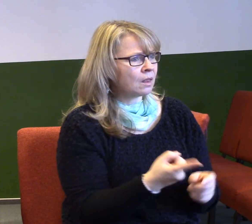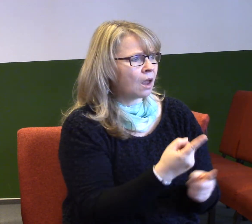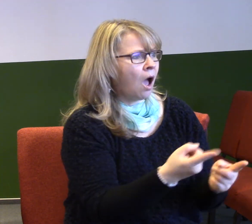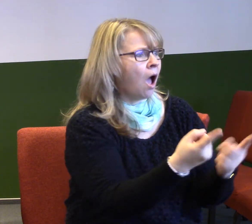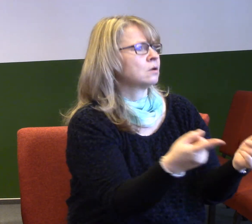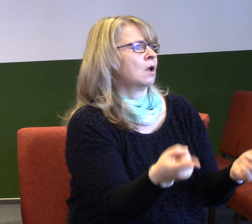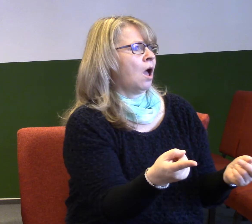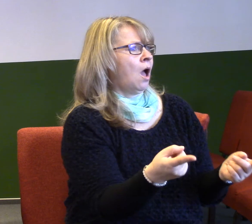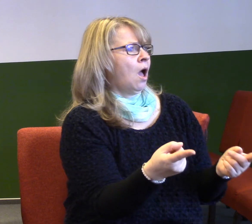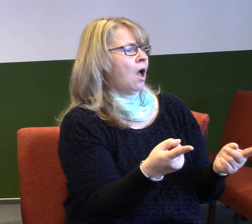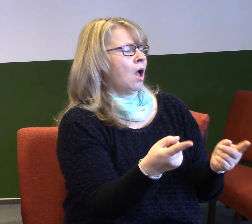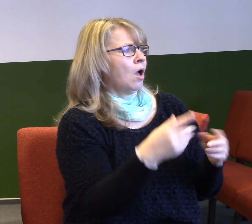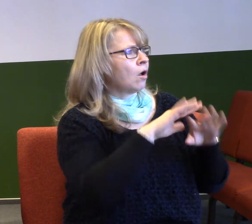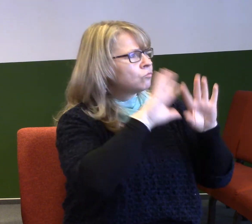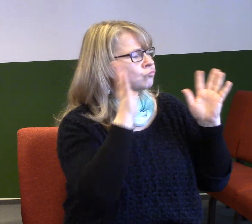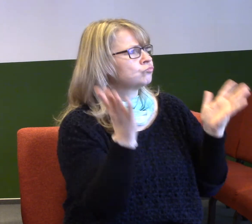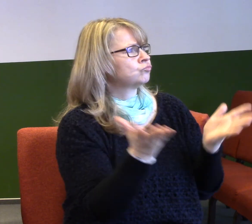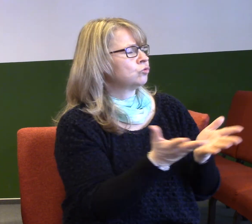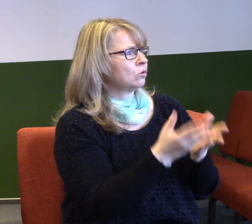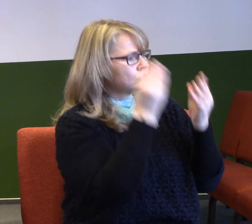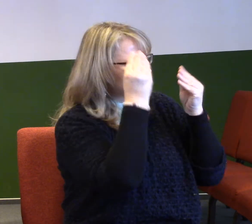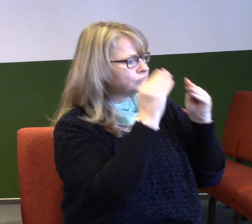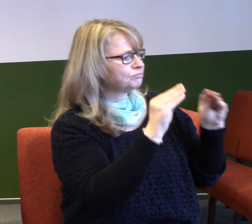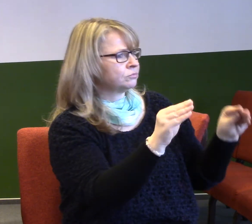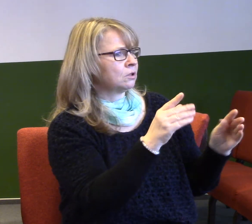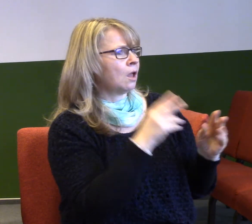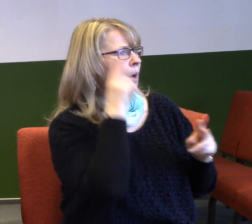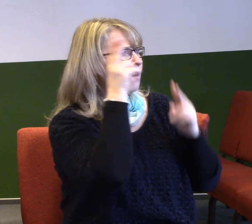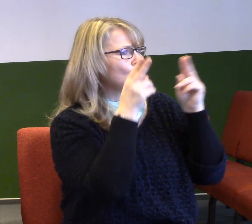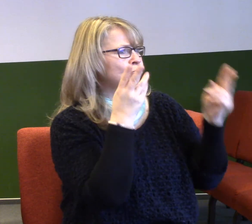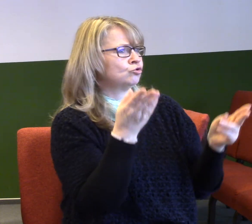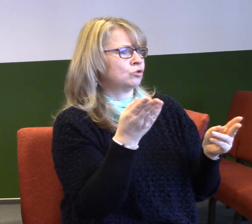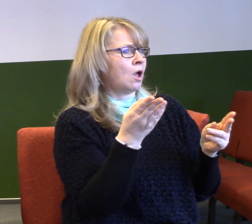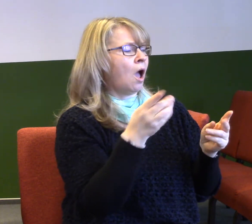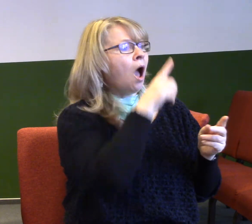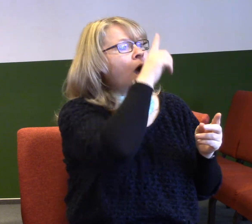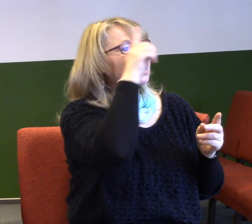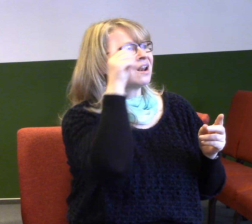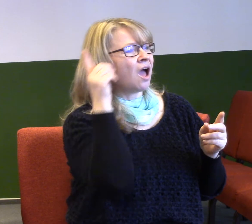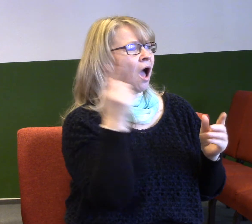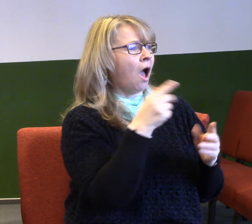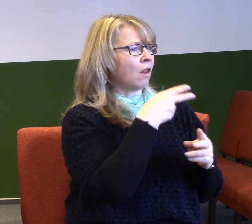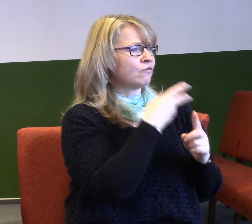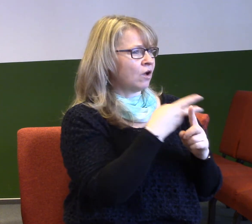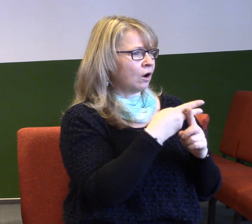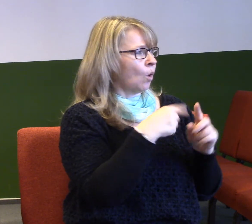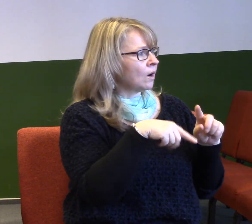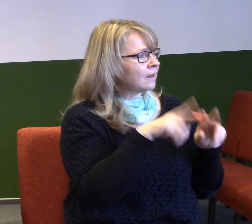egyptské rány a tohle všechno a pak najednou samotný faraon, jeden z největších vládců té doby, propustil